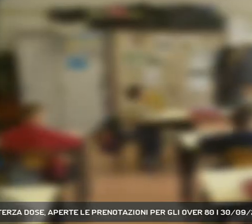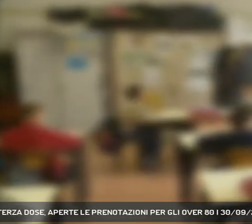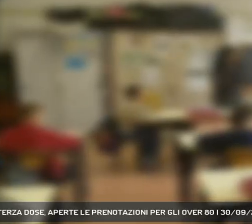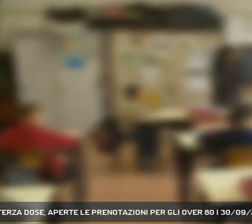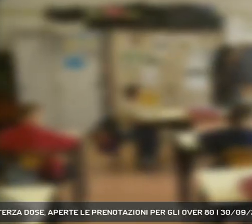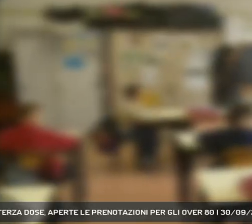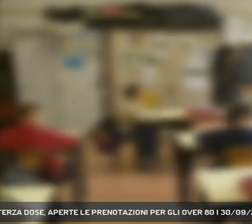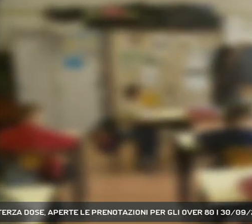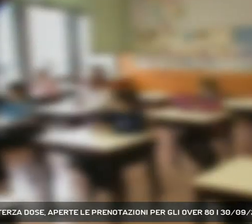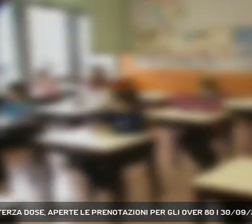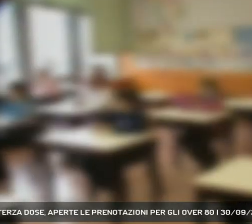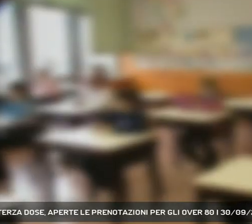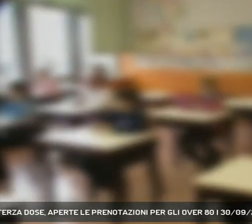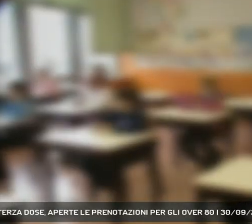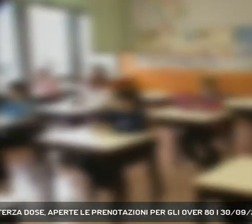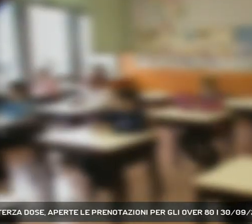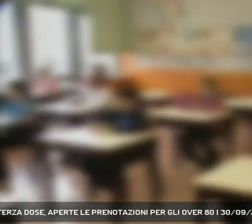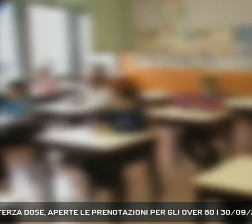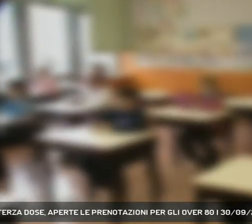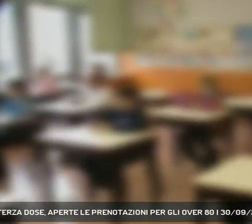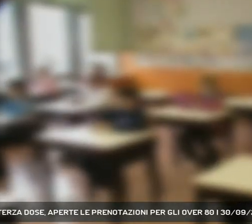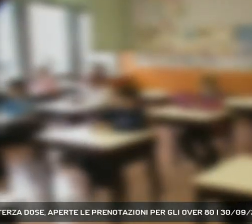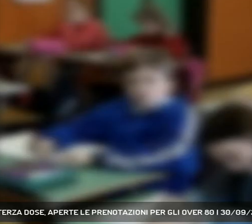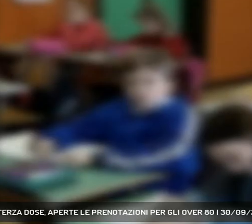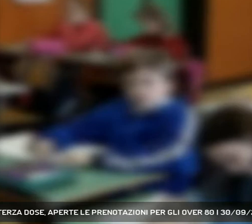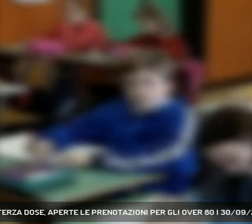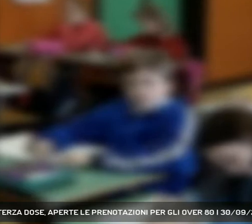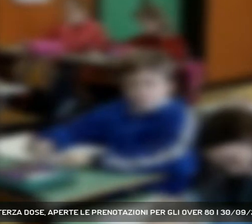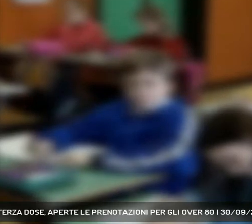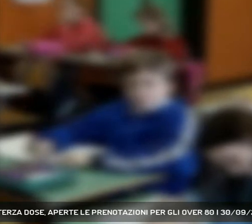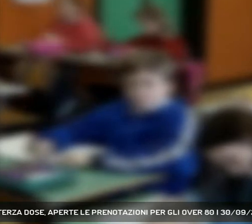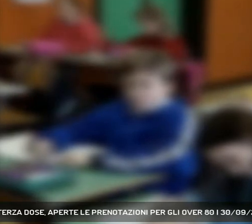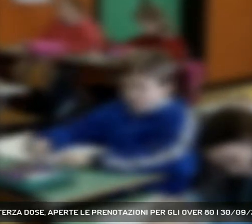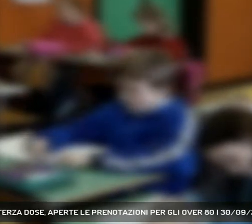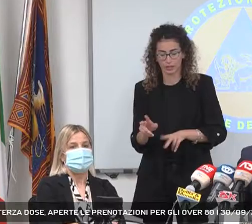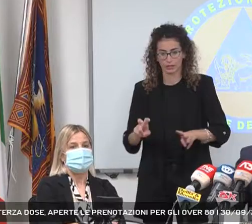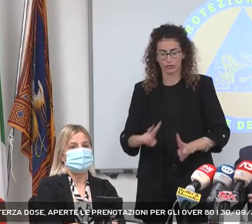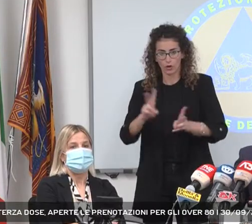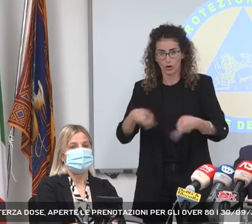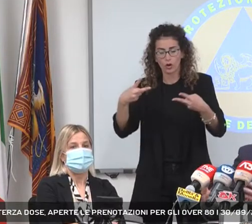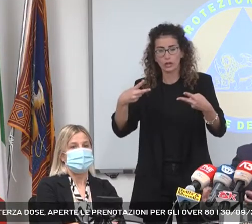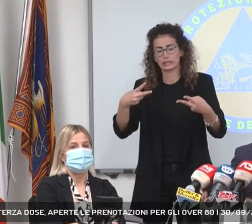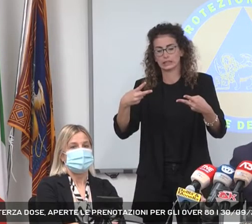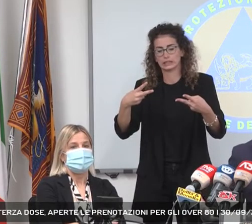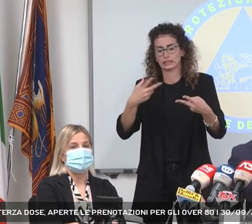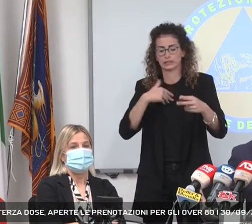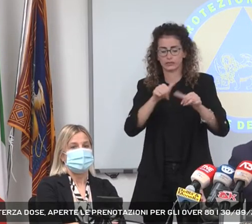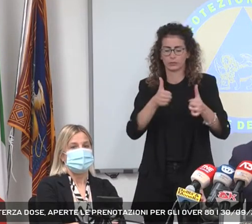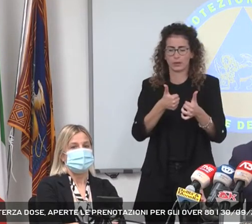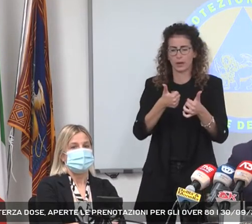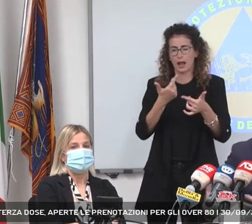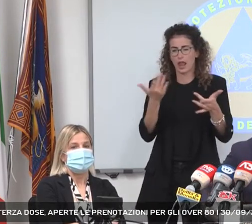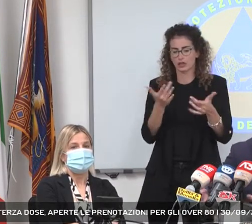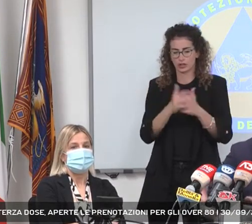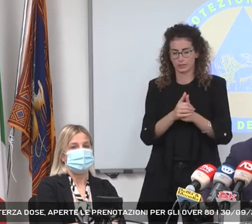nuove linee di intervento in caso di positività in classe per evitare la quarantena di tutti gli studenti. Si possono tenere presenti ad esempio dei parametri, no?